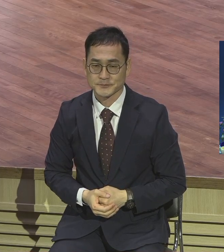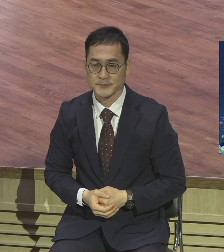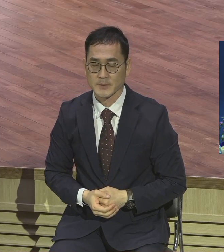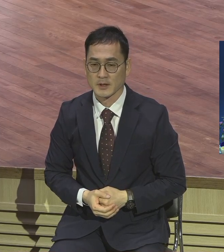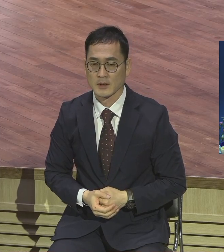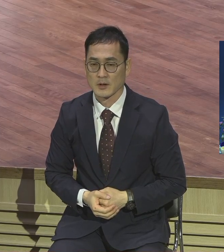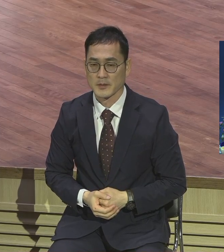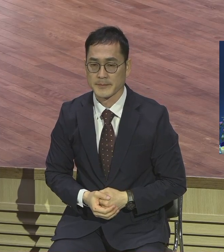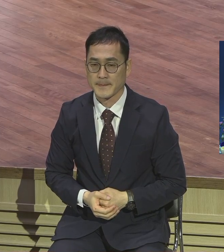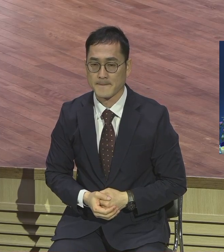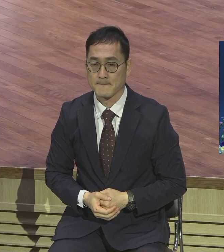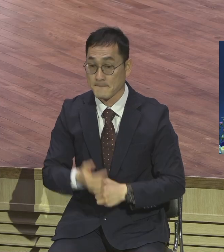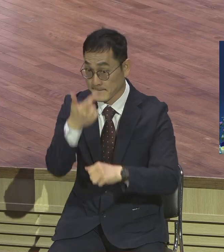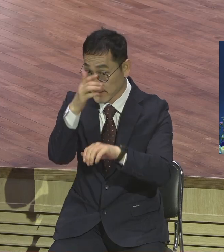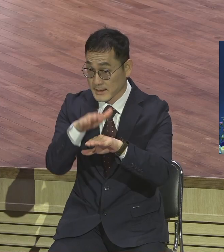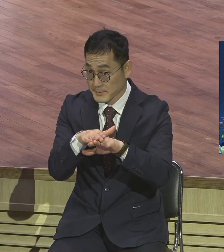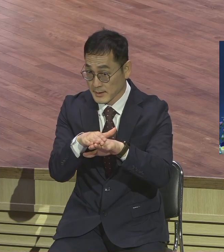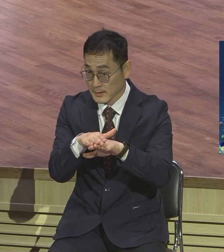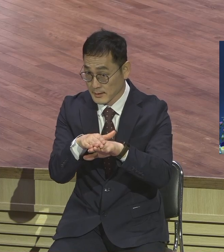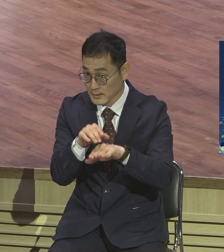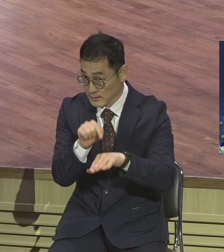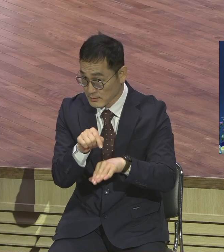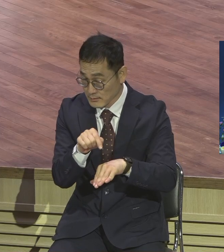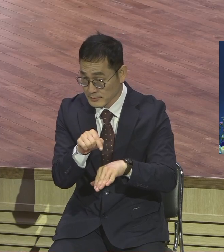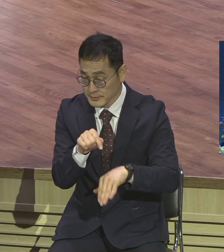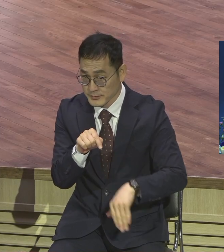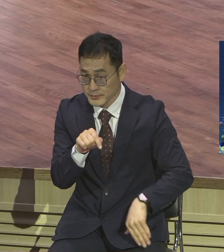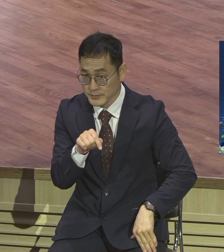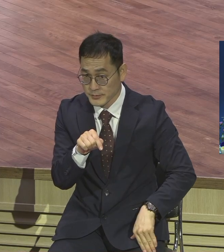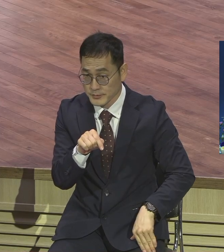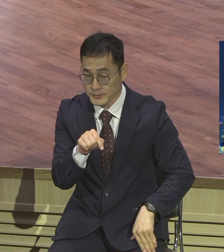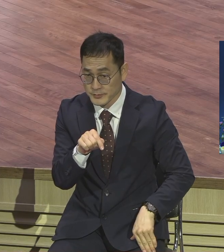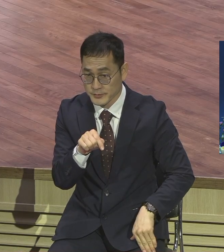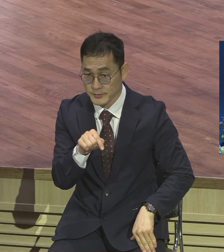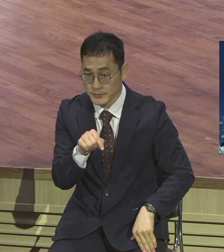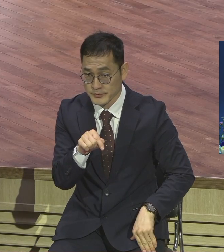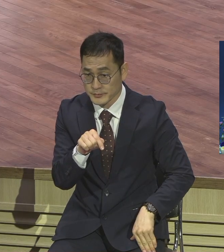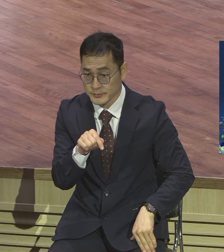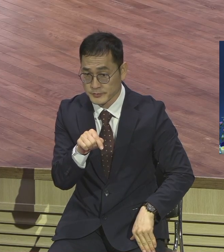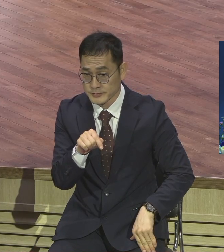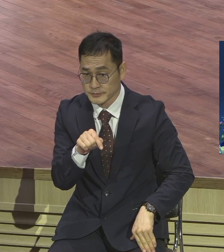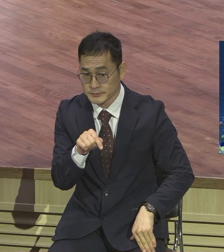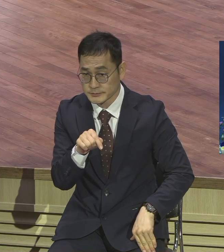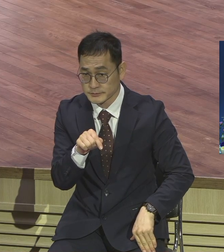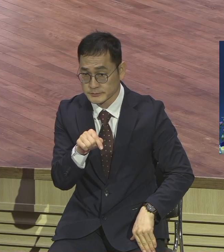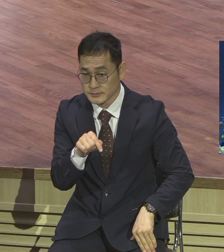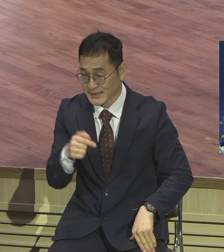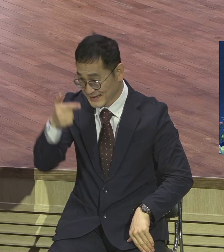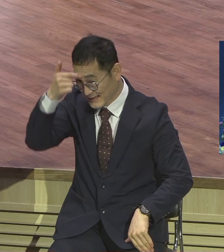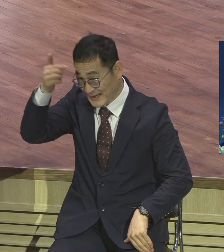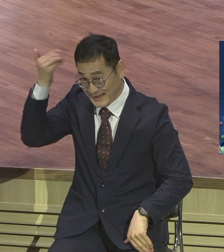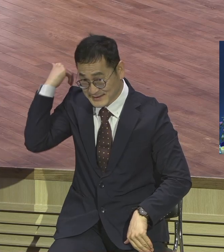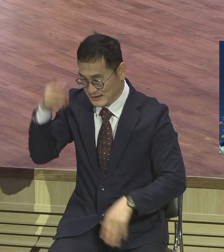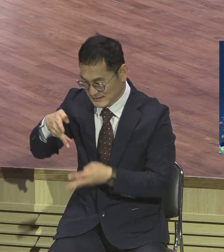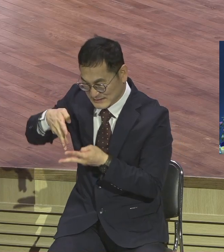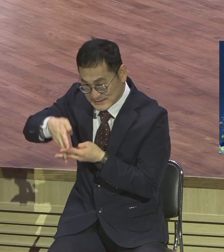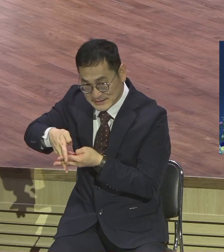그래서 예배 통해서 우리가 뭘 해야 됩니까? 자꾸 세상에 묻었던 때 이 예틀 세상적인 기준